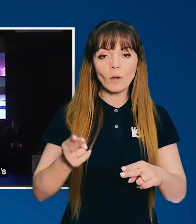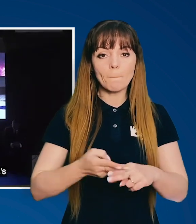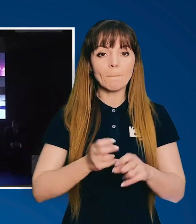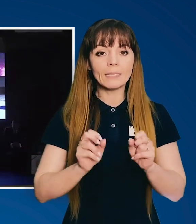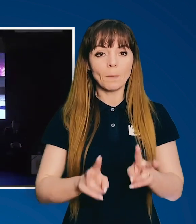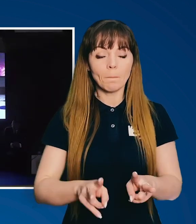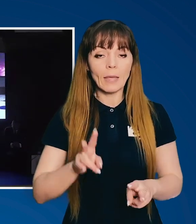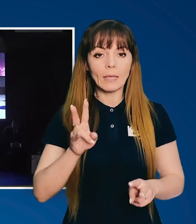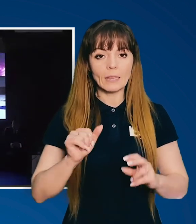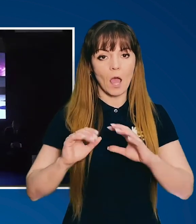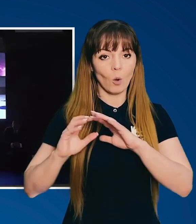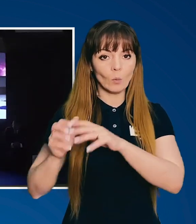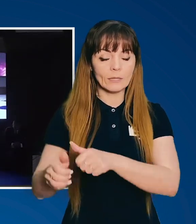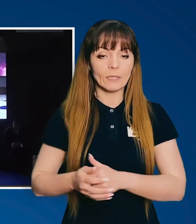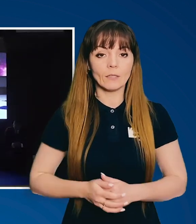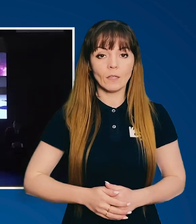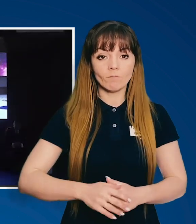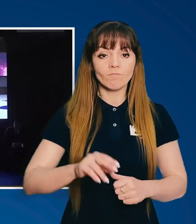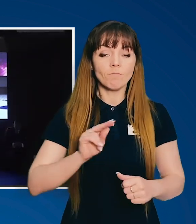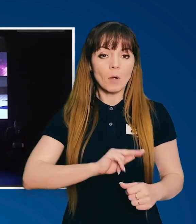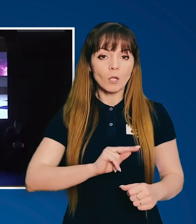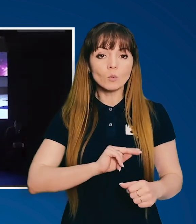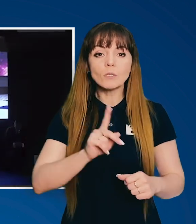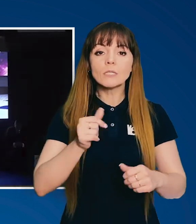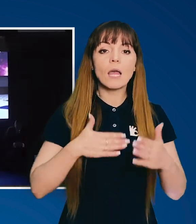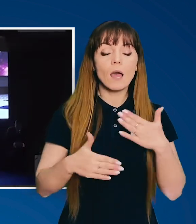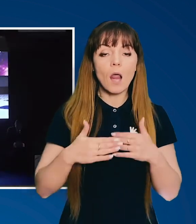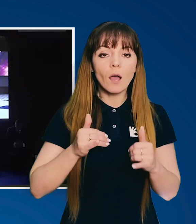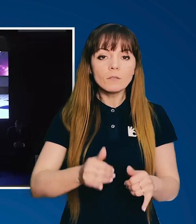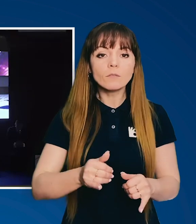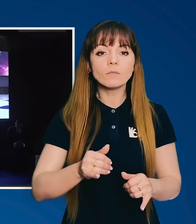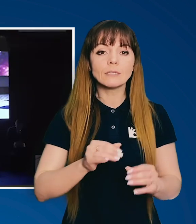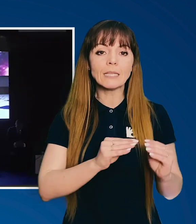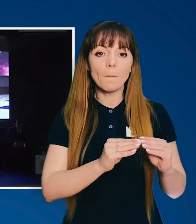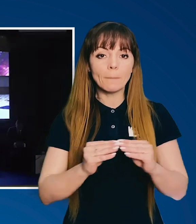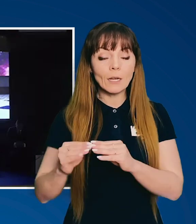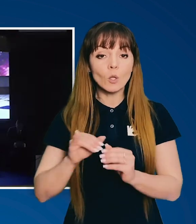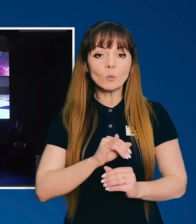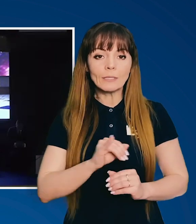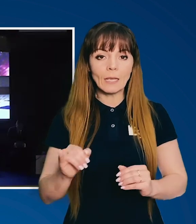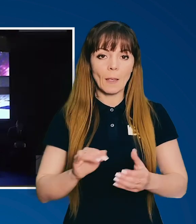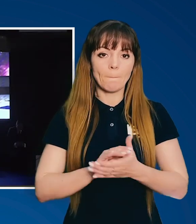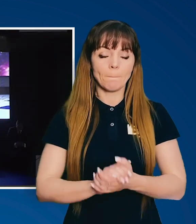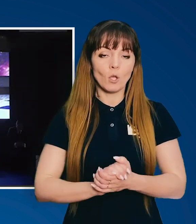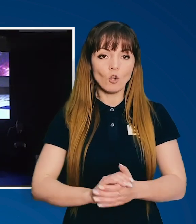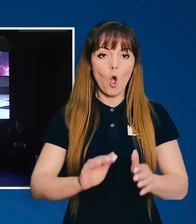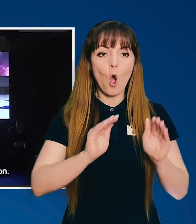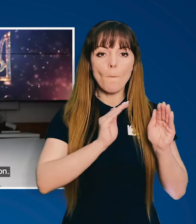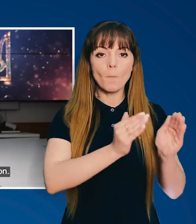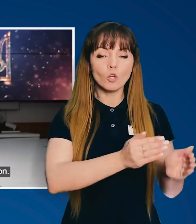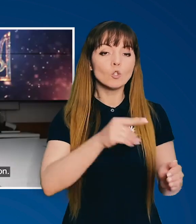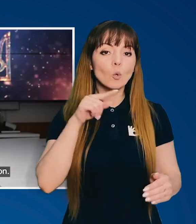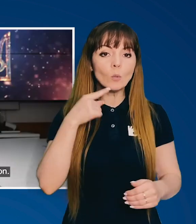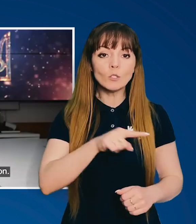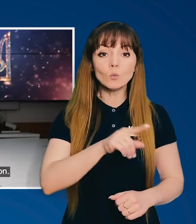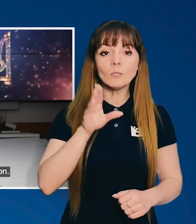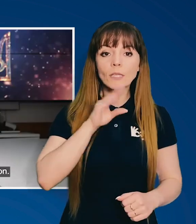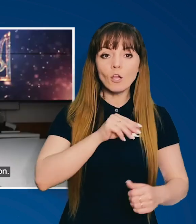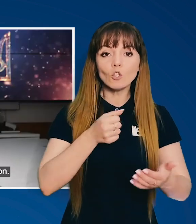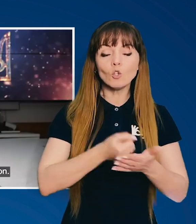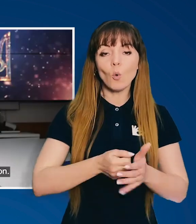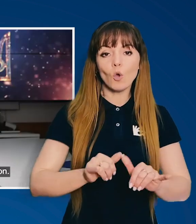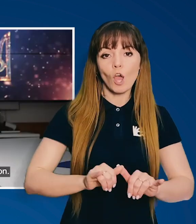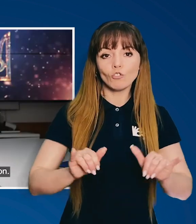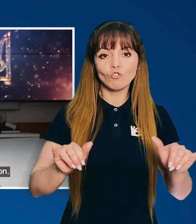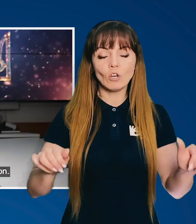архітектури безпеки на континенті. Вони працюють заради стабільності і миру, обмежують російську